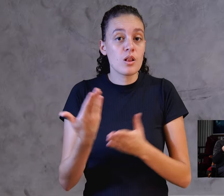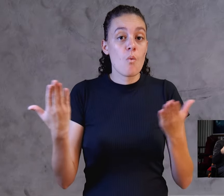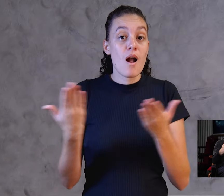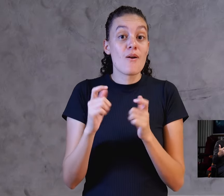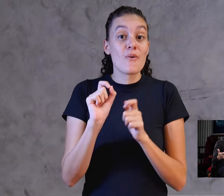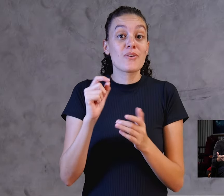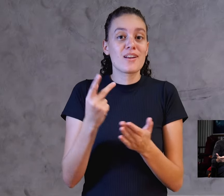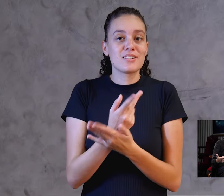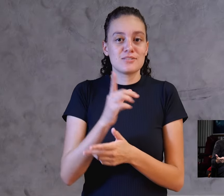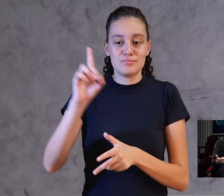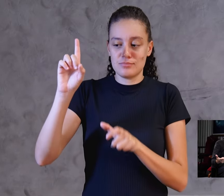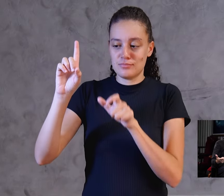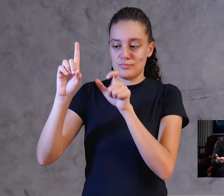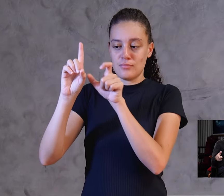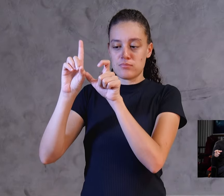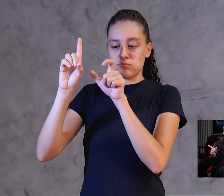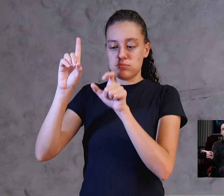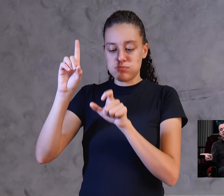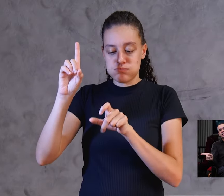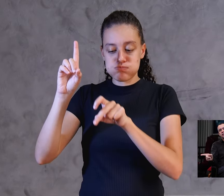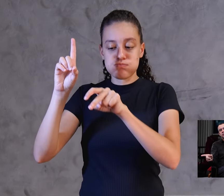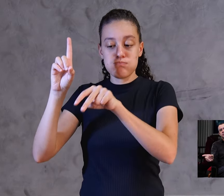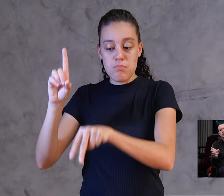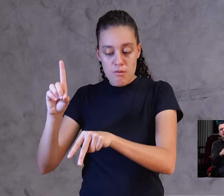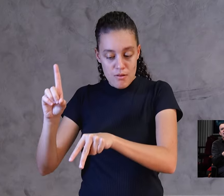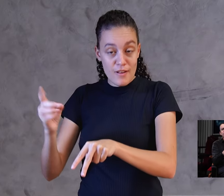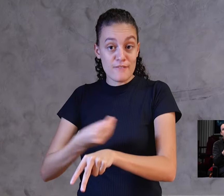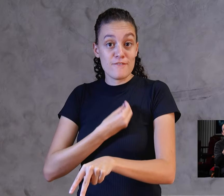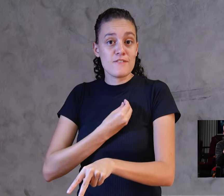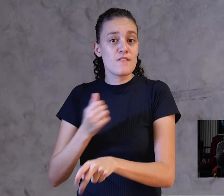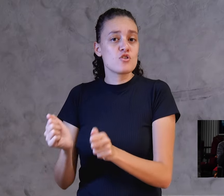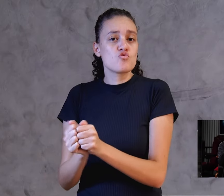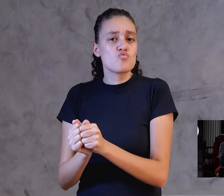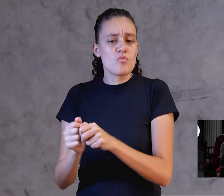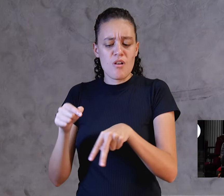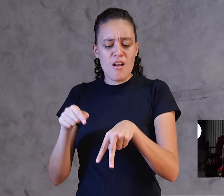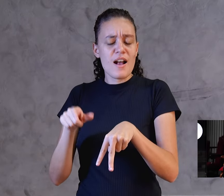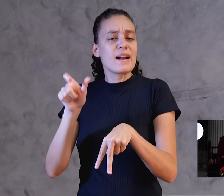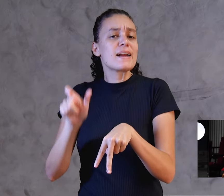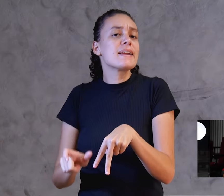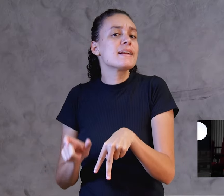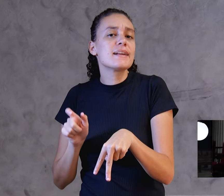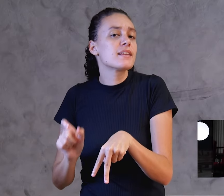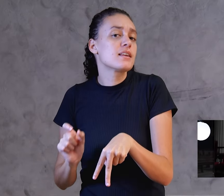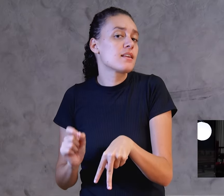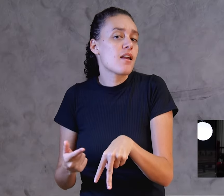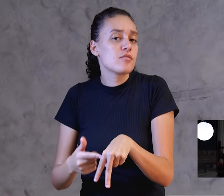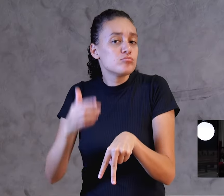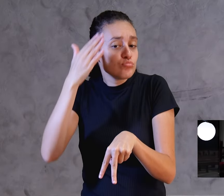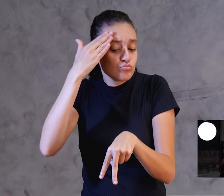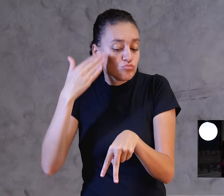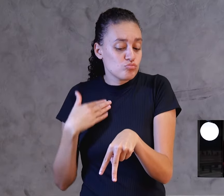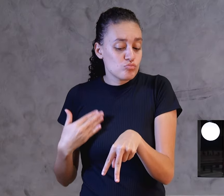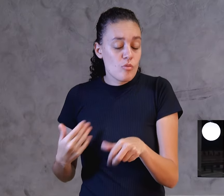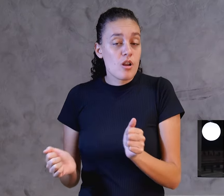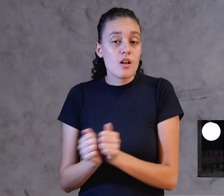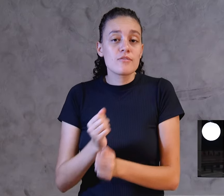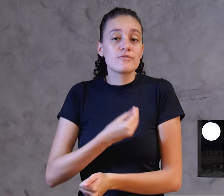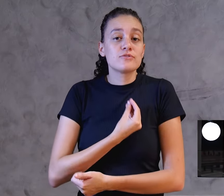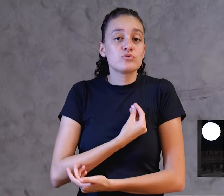faz carne e habita entre nós. Quem foi essa carne que habitou entre nós da parte de